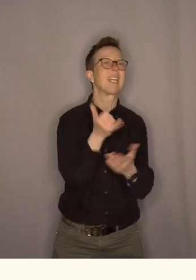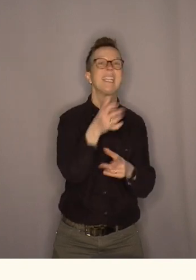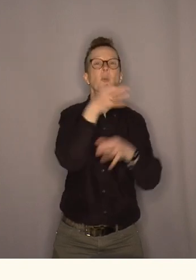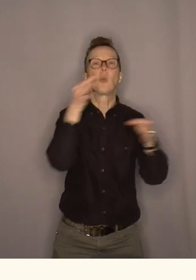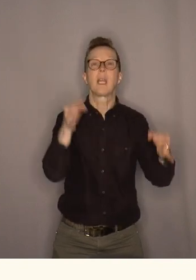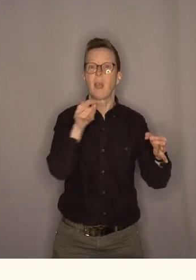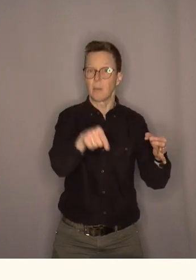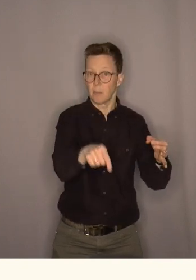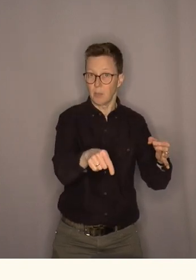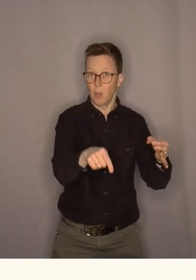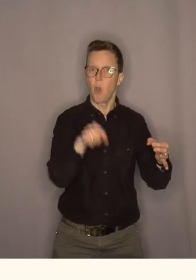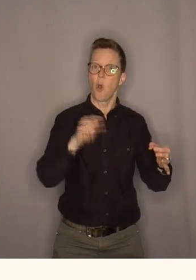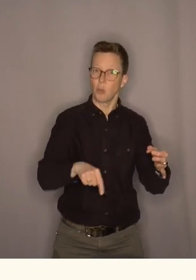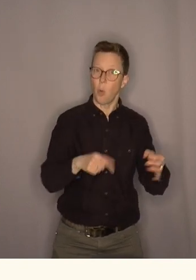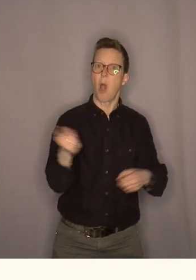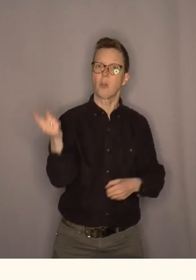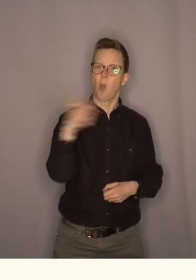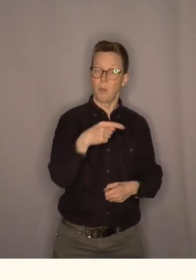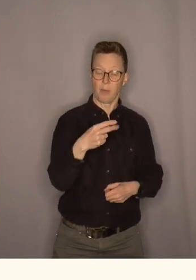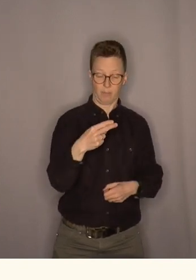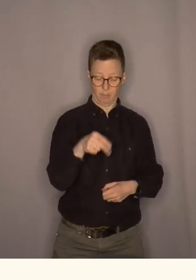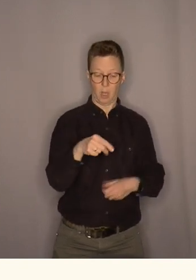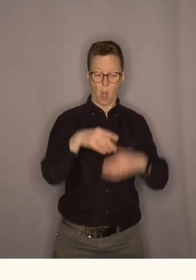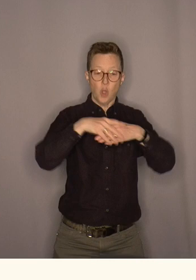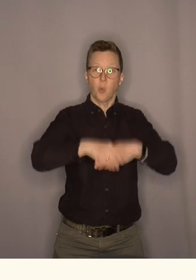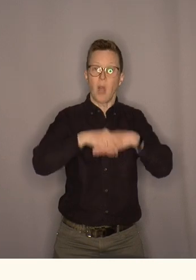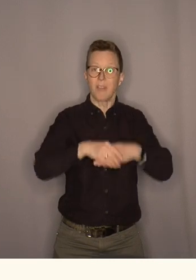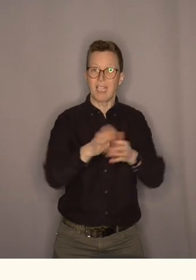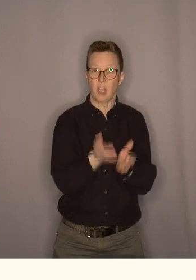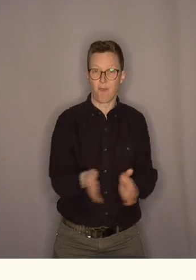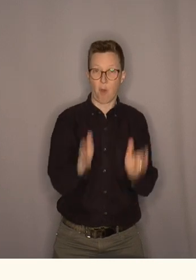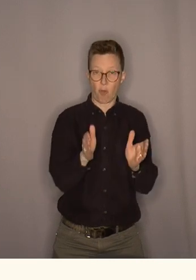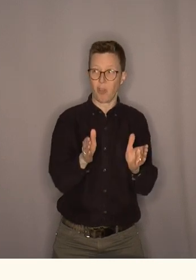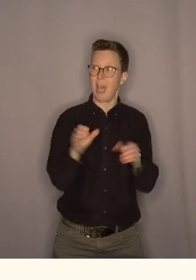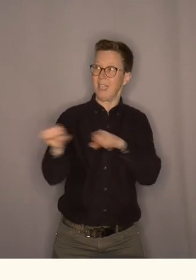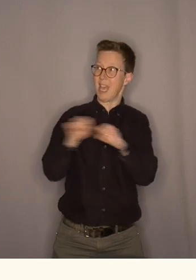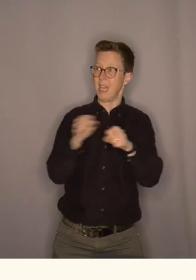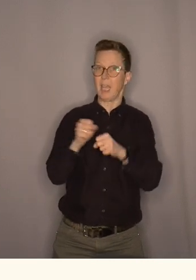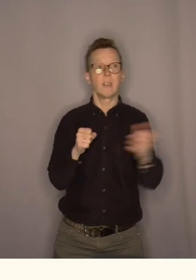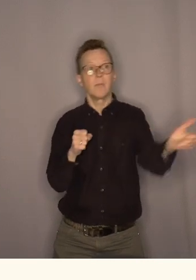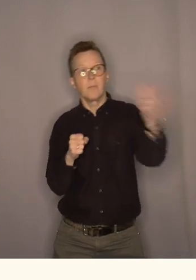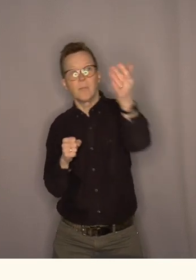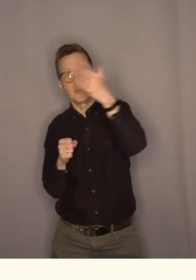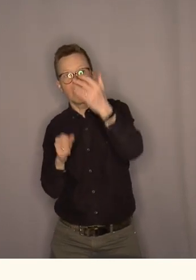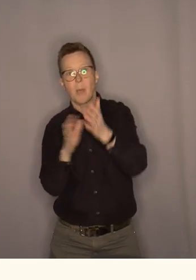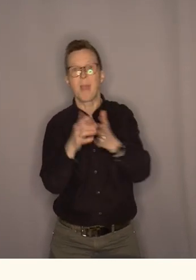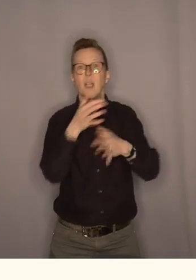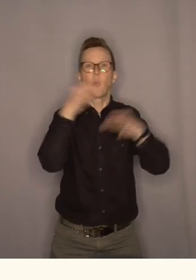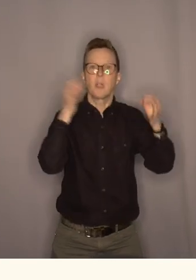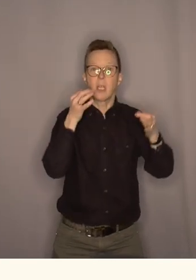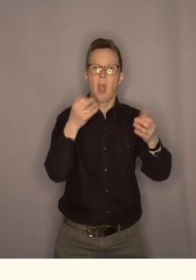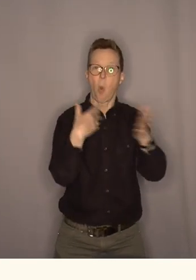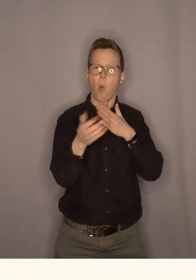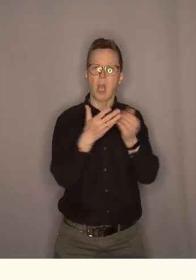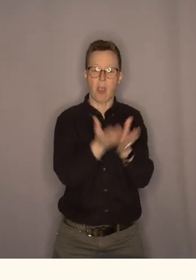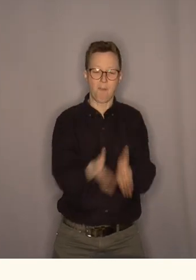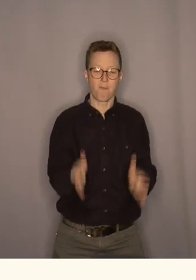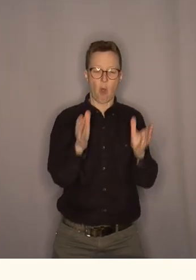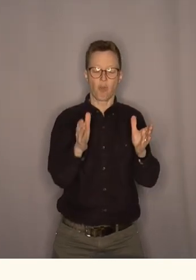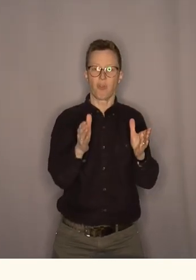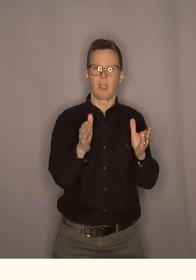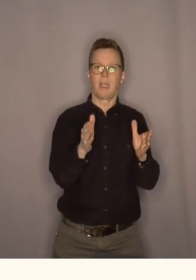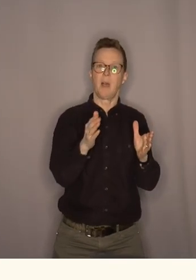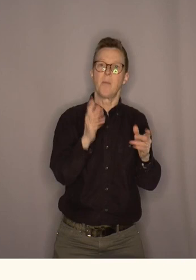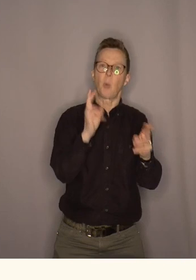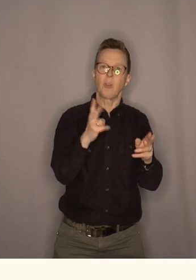og nå har det altså kommet et solidaritetsfond nå har regjeringen fått med seg Stortinget på et fond som skal gå til